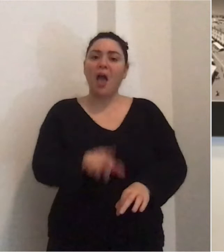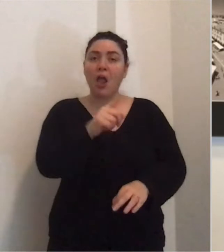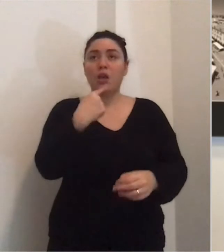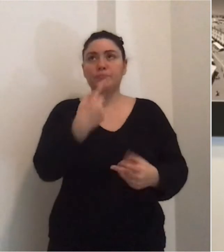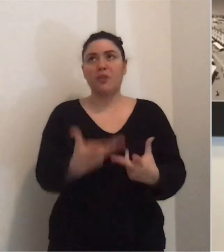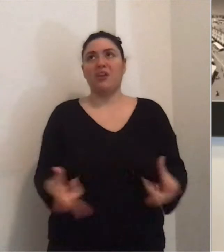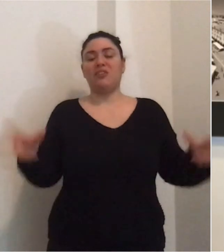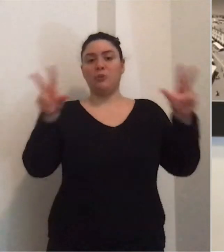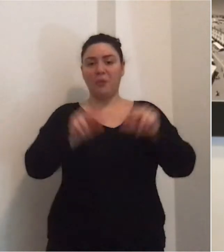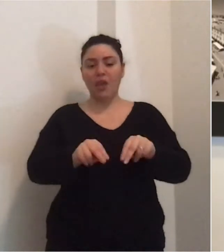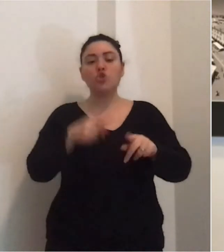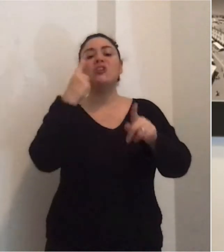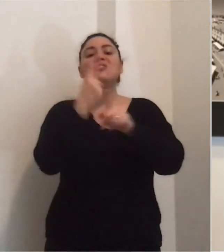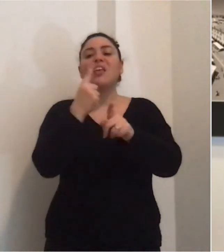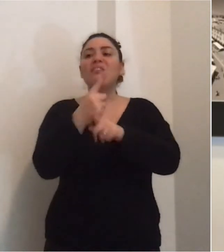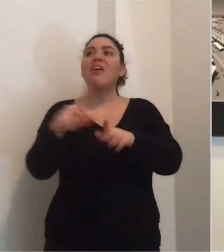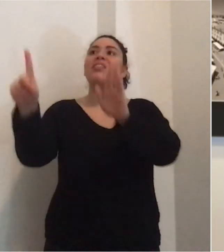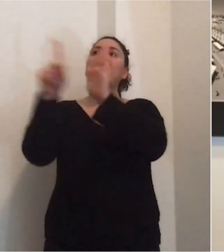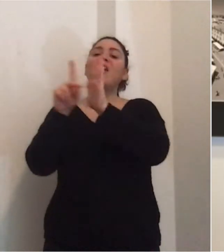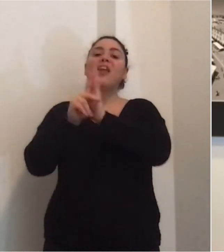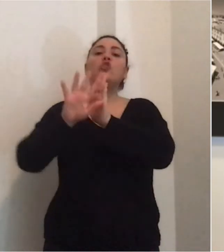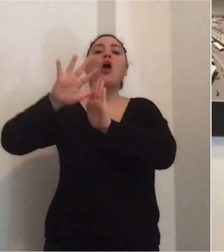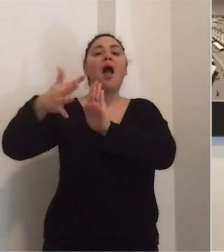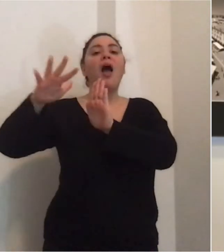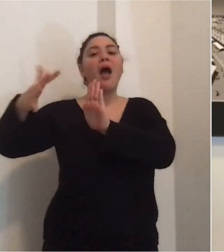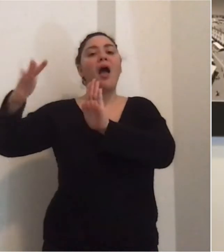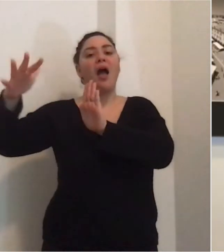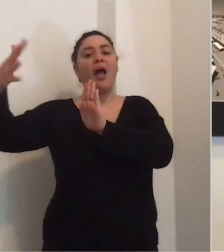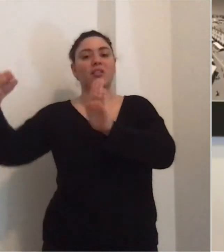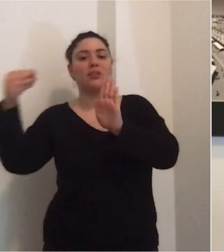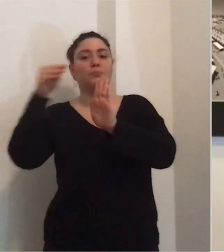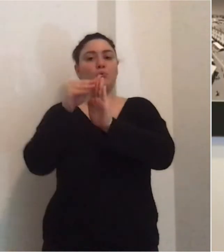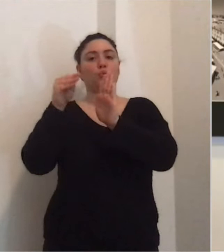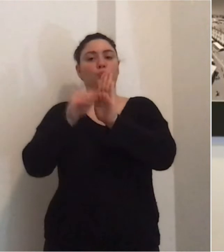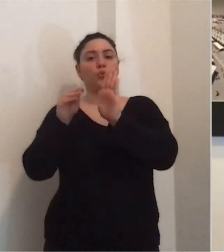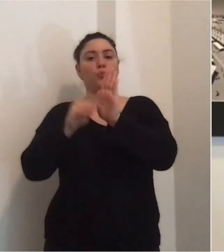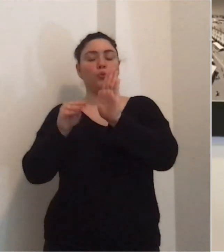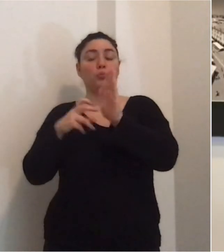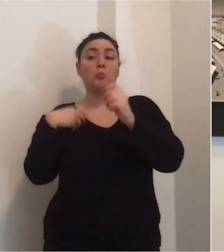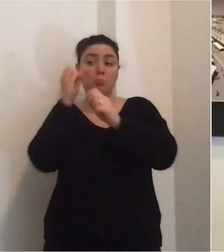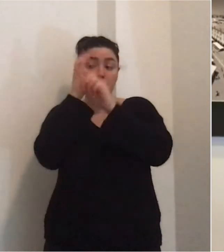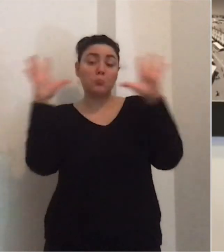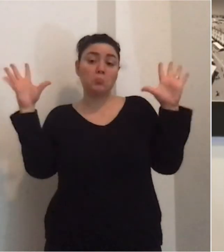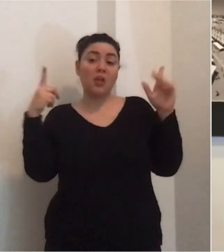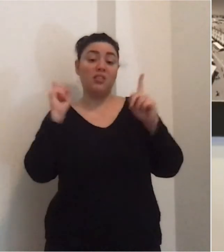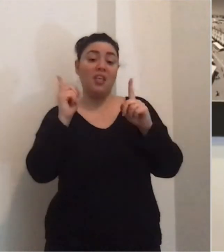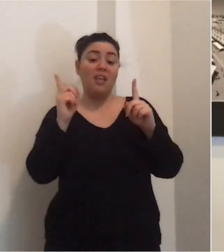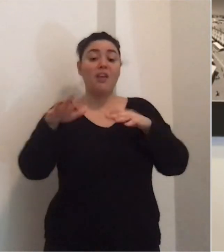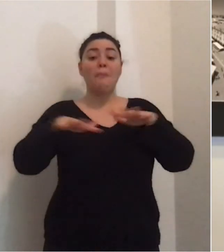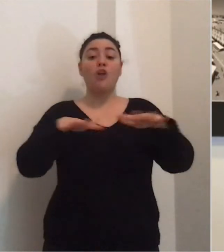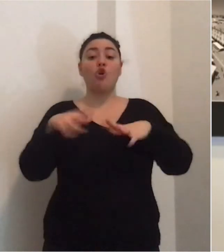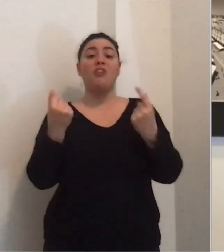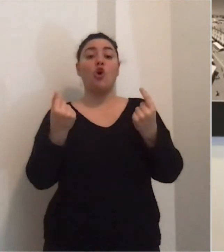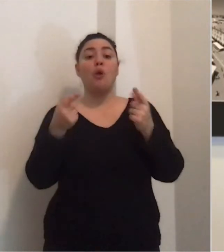a cui lo ribadisco per l'ennesima volta dovranno seguire altri decreti nei quali immagino vengano messe in campo manovre